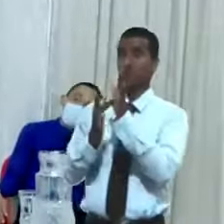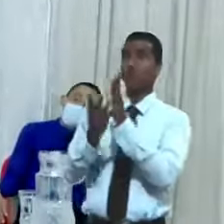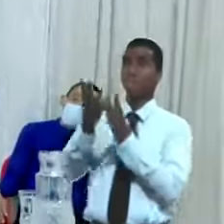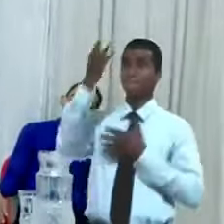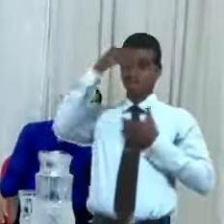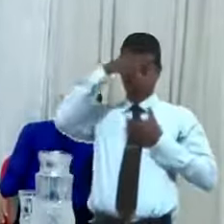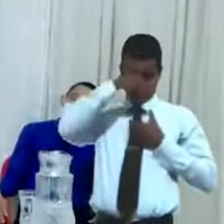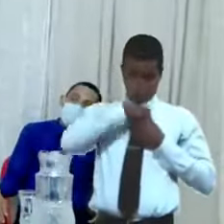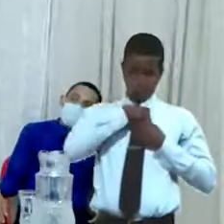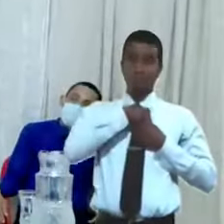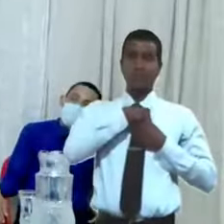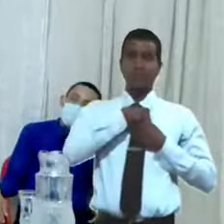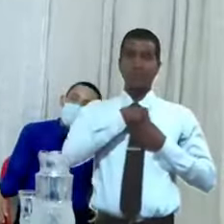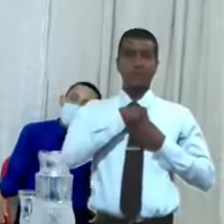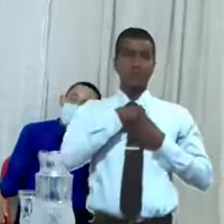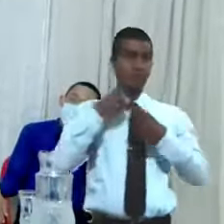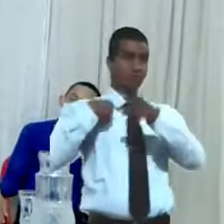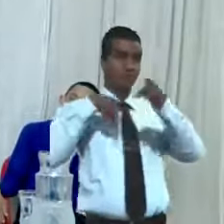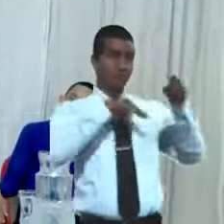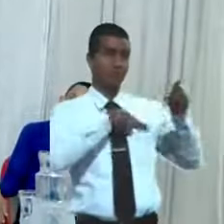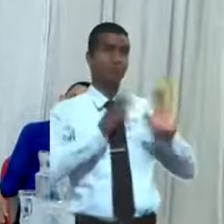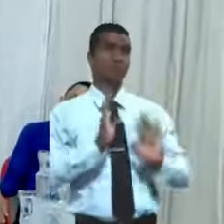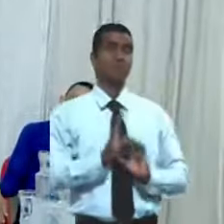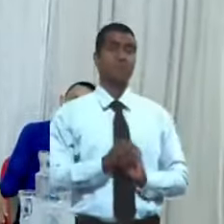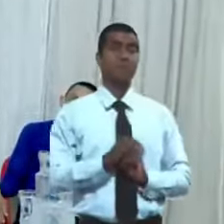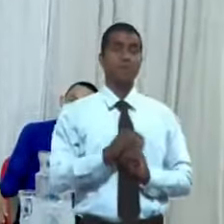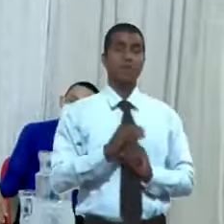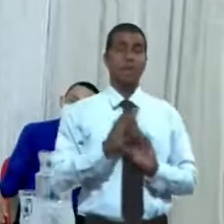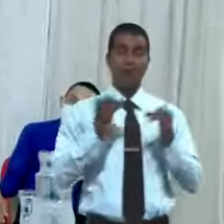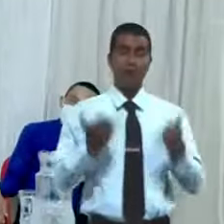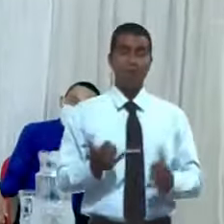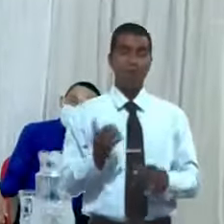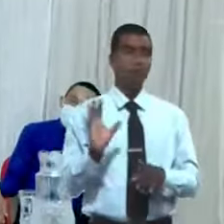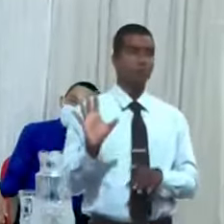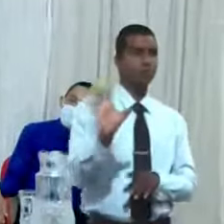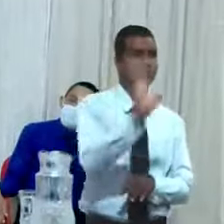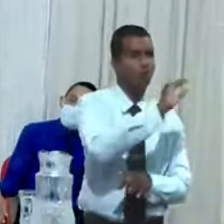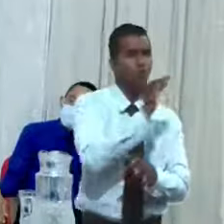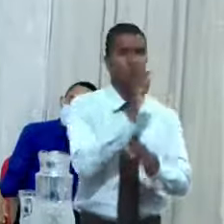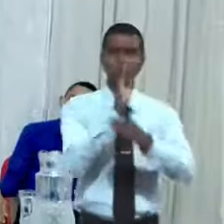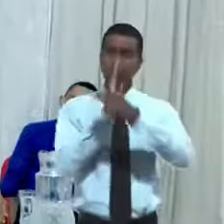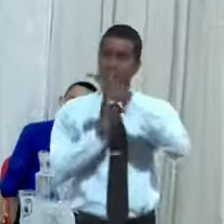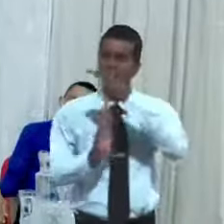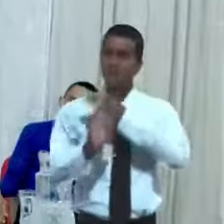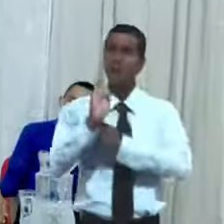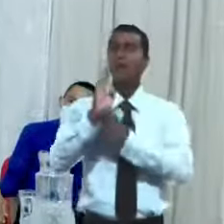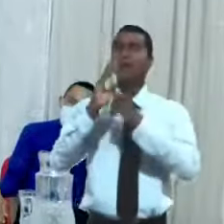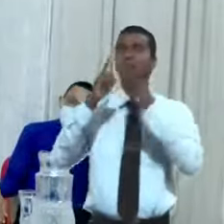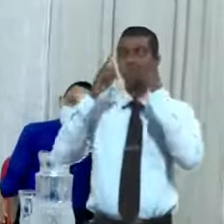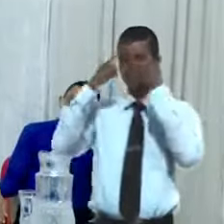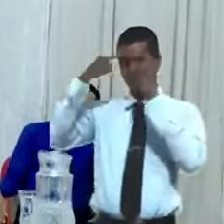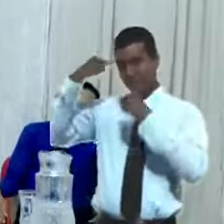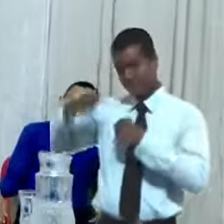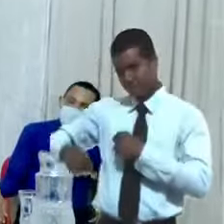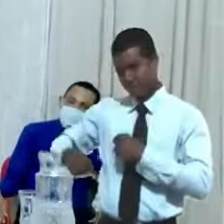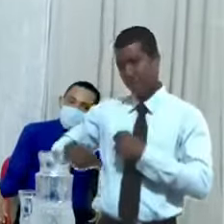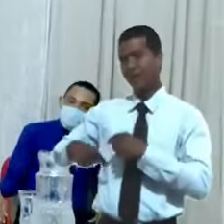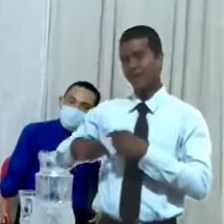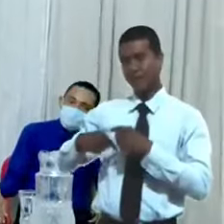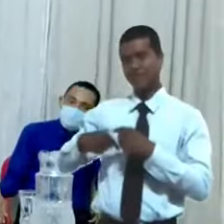humillaron este pueblo y buscaron el rostro del Señor y se arrepintieron de sus malos caminos entonces Él perdonará